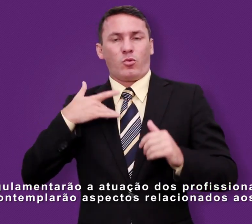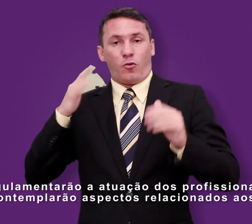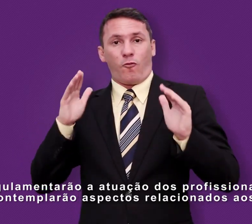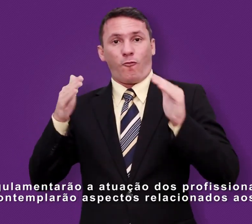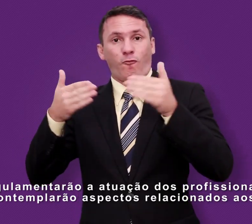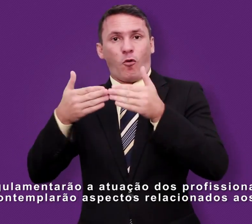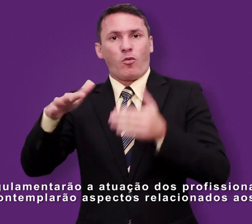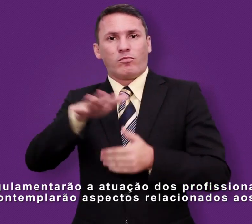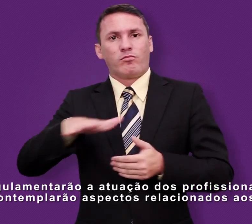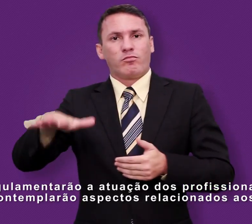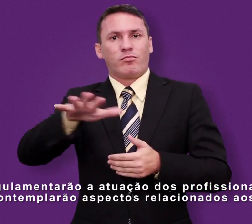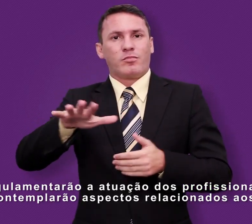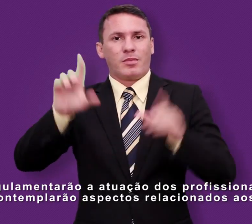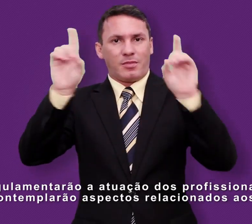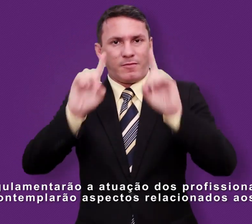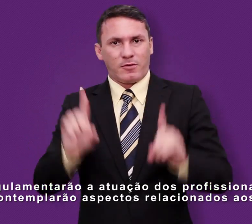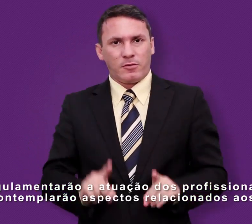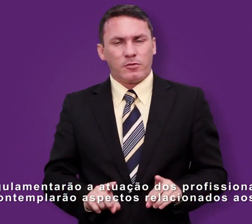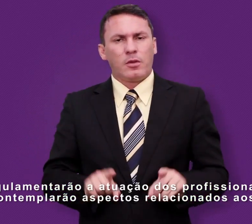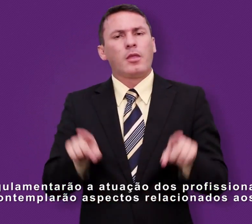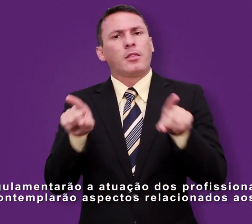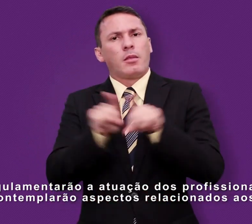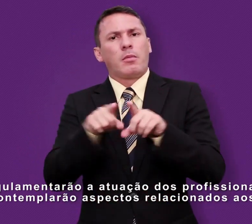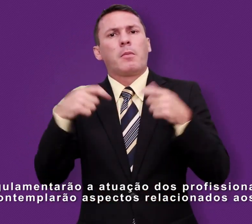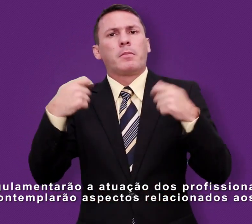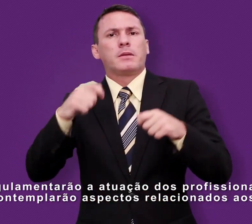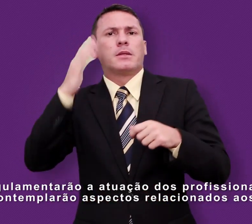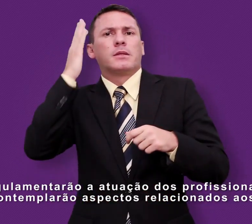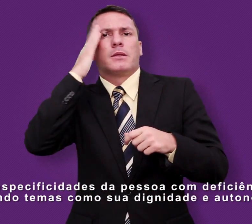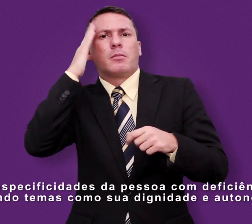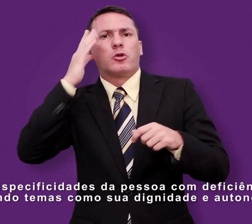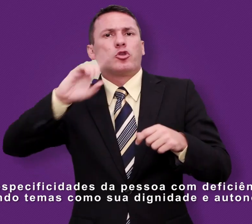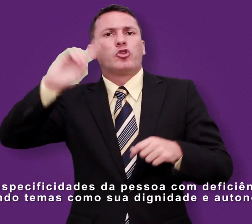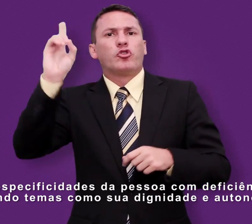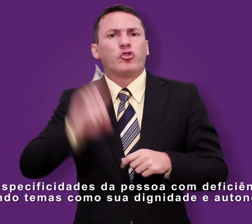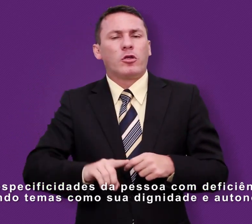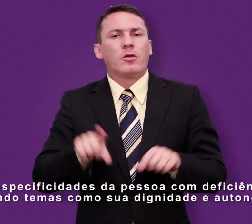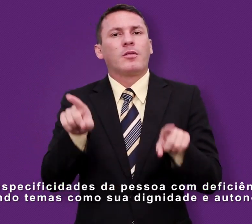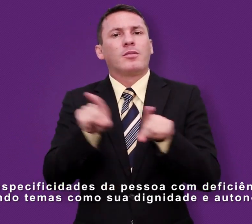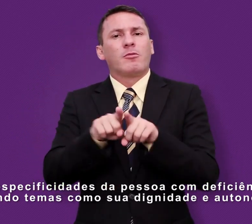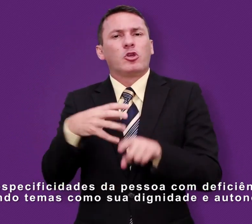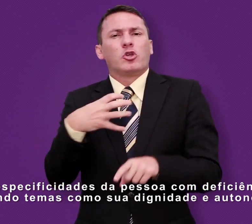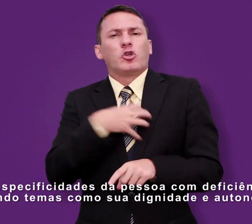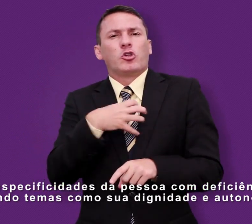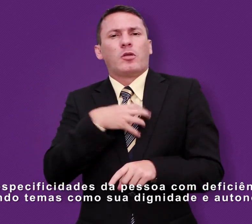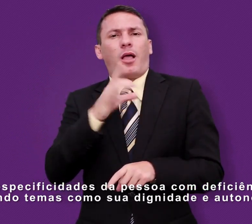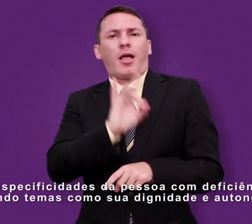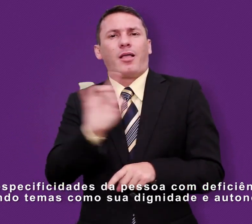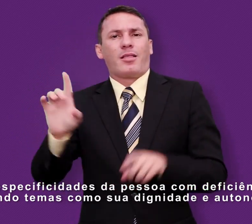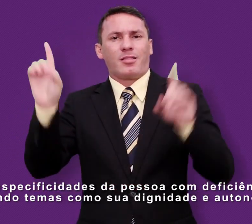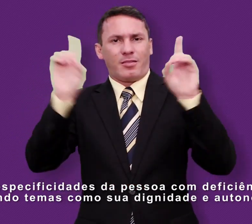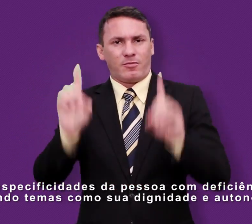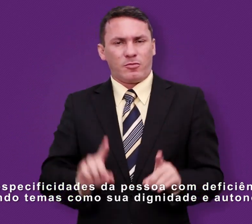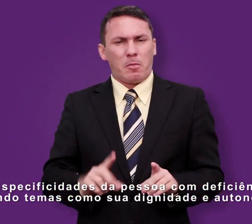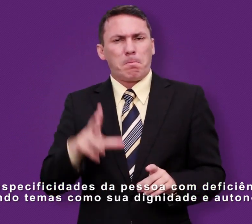contemplarão aspectos relacionados aos direitos e às especificidades da pessoa com deficiência,